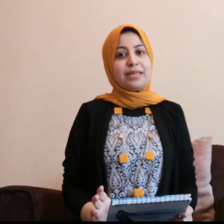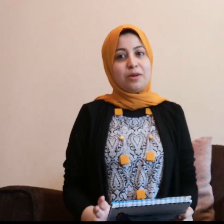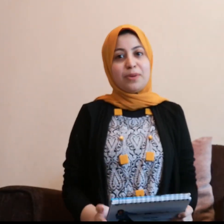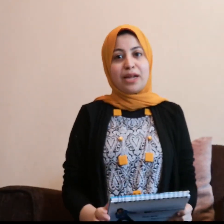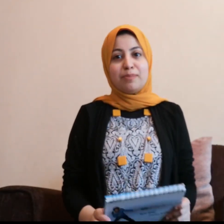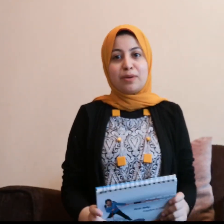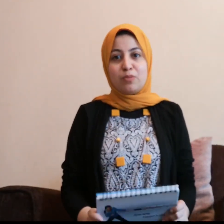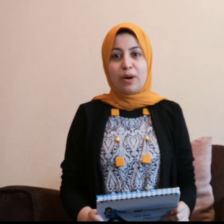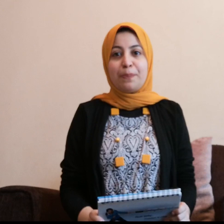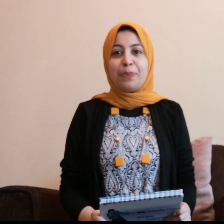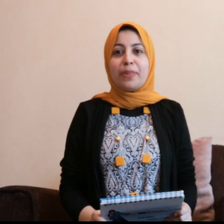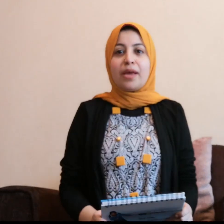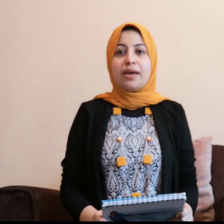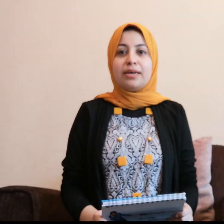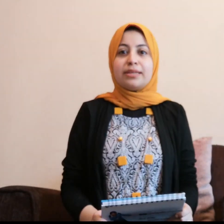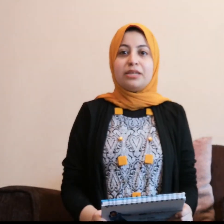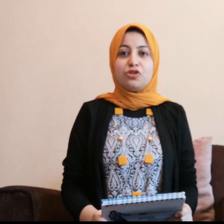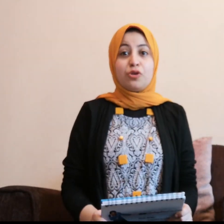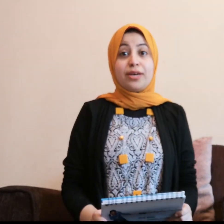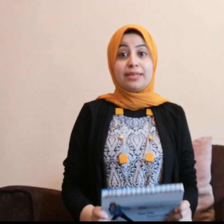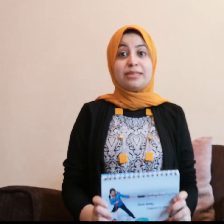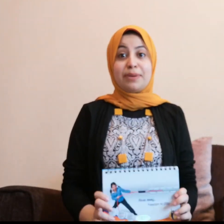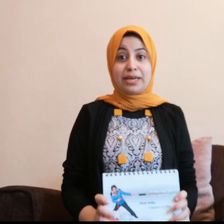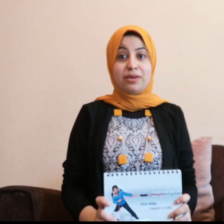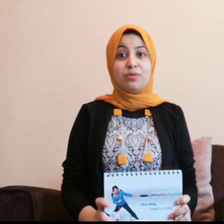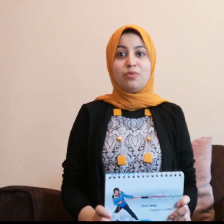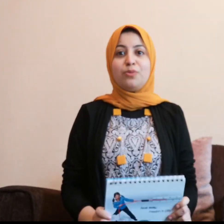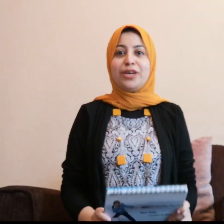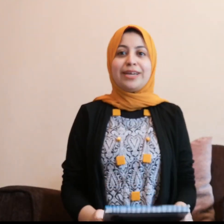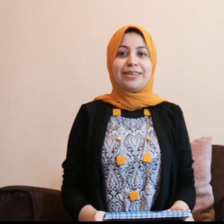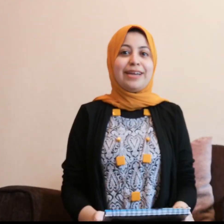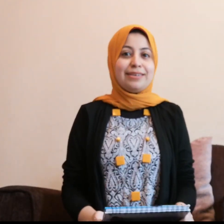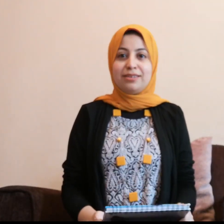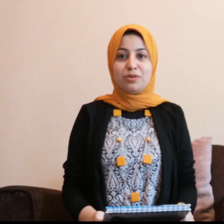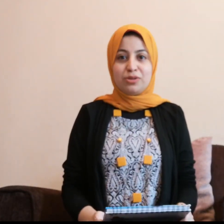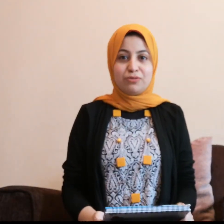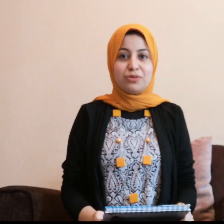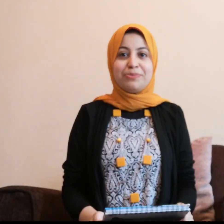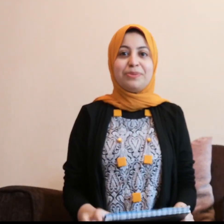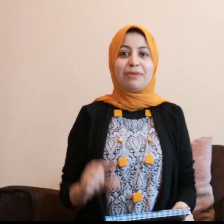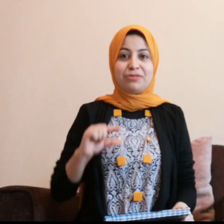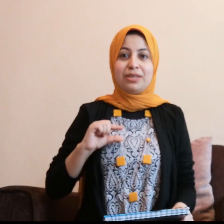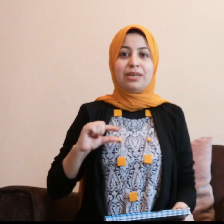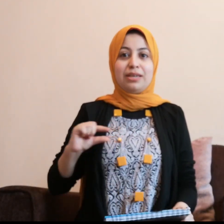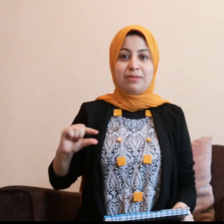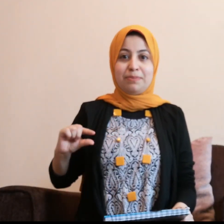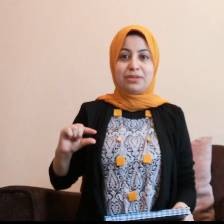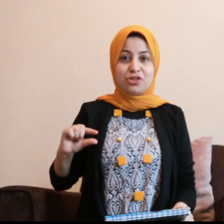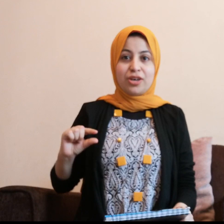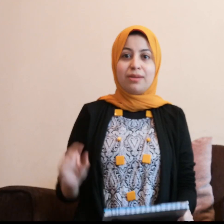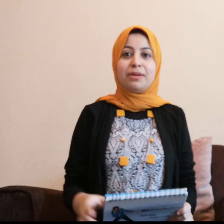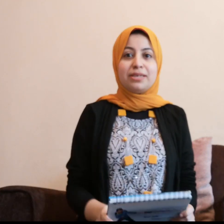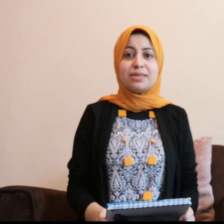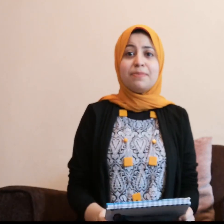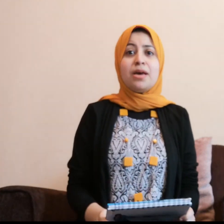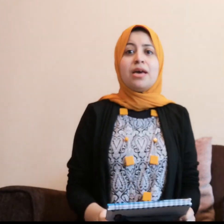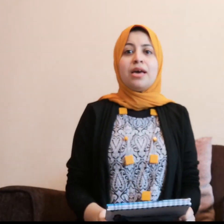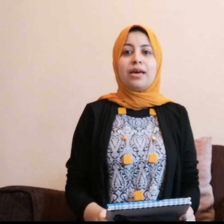كده لو بتكلم مجموعة آآ تاني إشارة كانت إسمك إيه وبنانا لإن أي يونيفورم بيبقى فيه بتشيك كده بالاسم